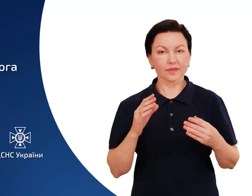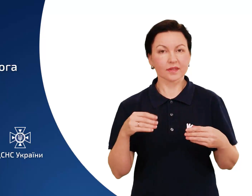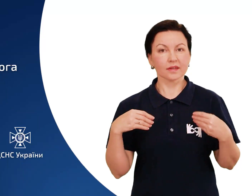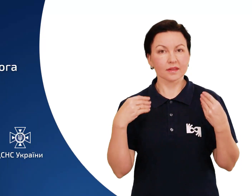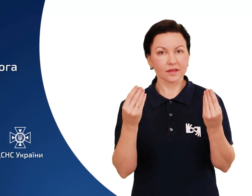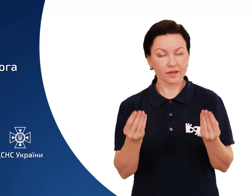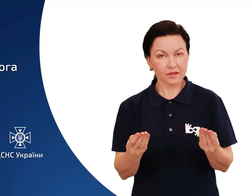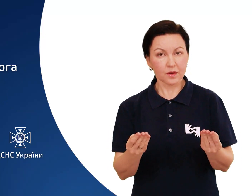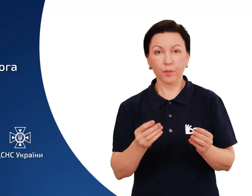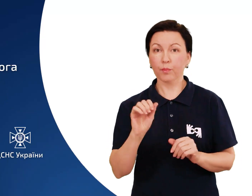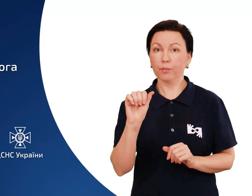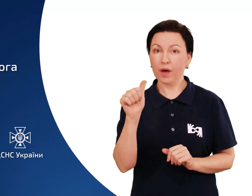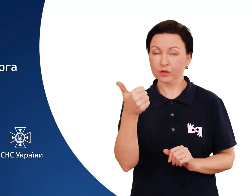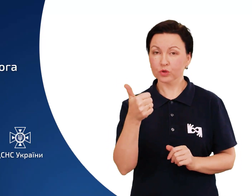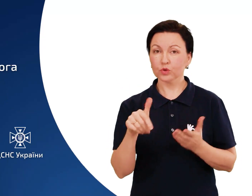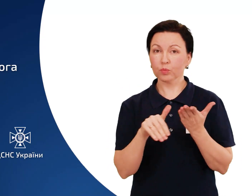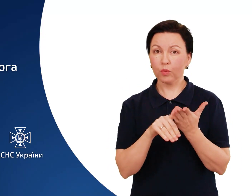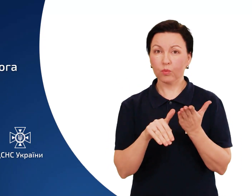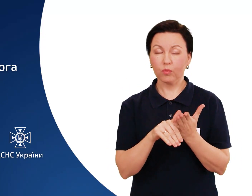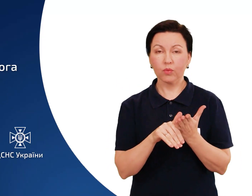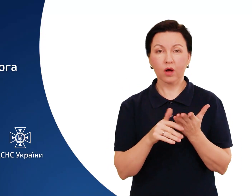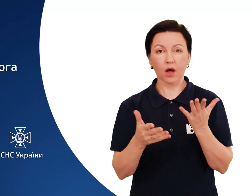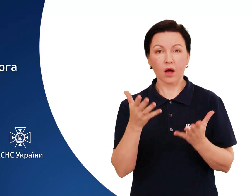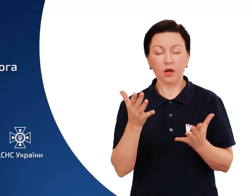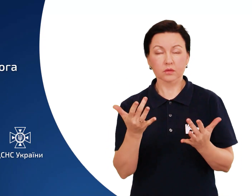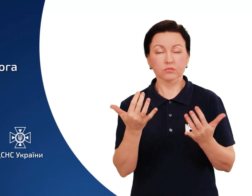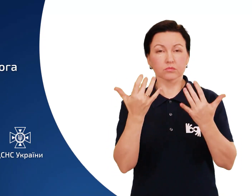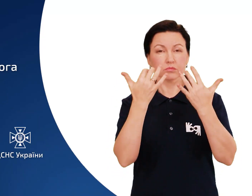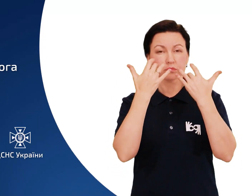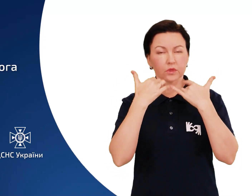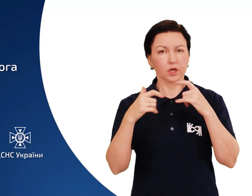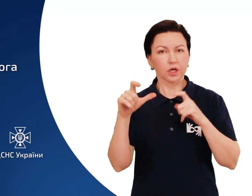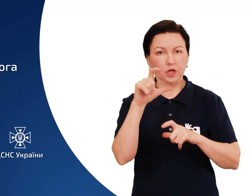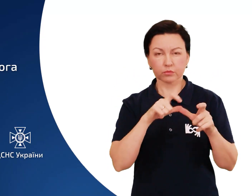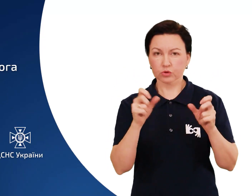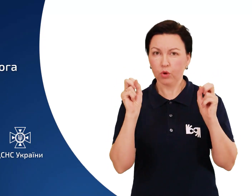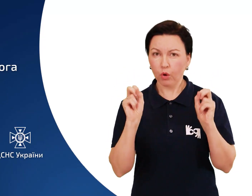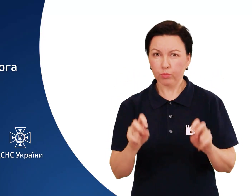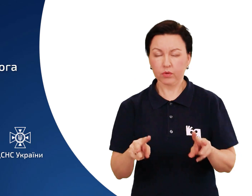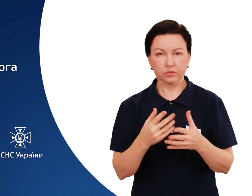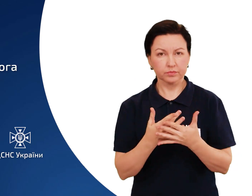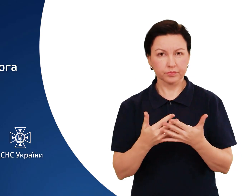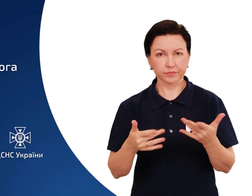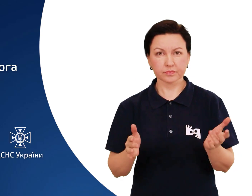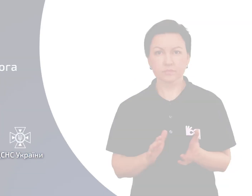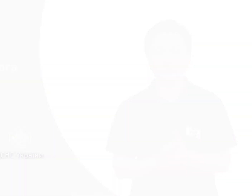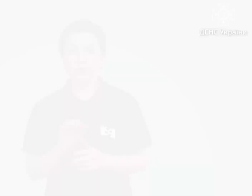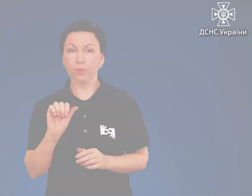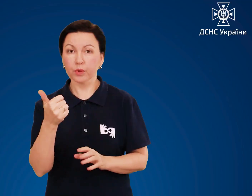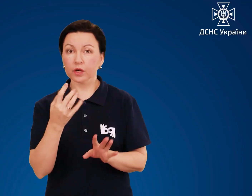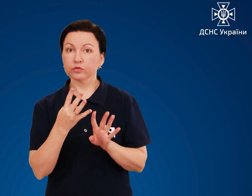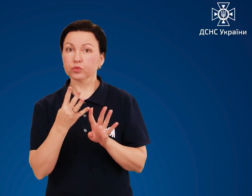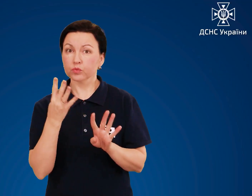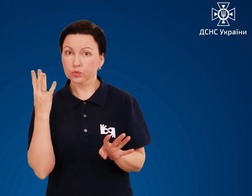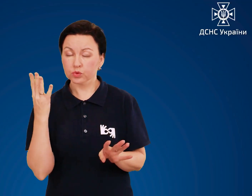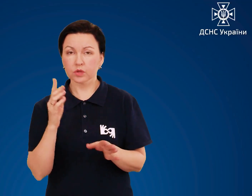Надання першої допомоги приуражені небезпечними хімічними речовинами. В першу чергу